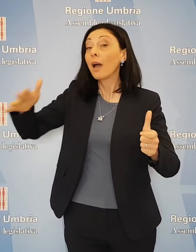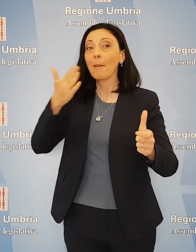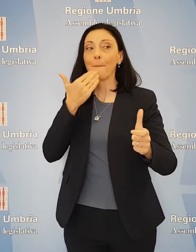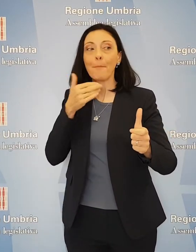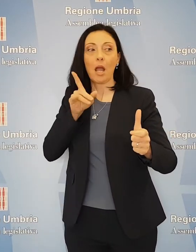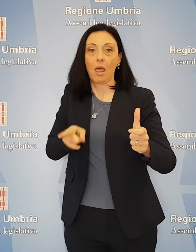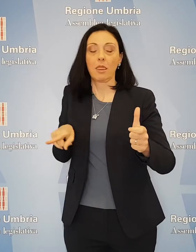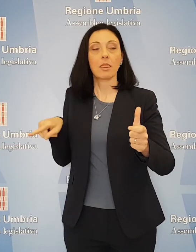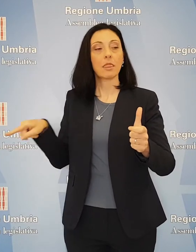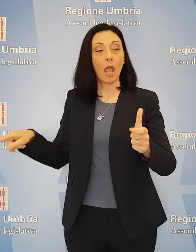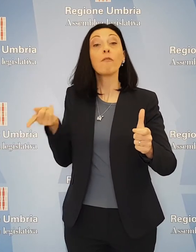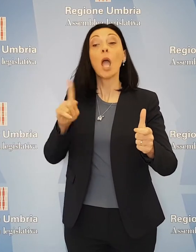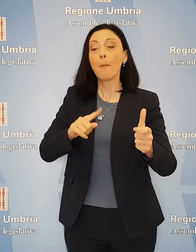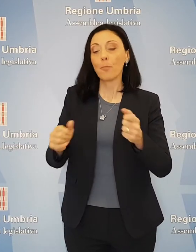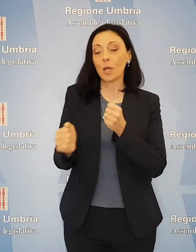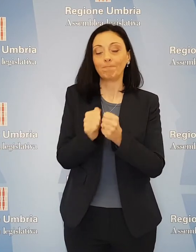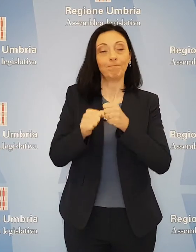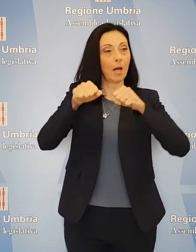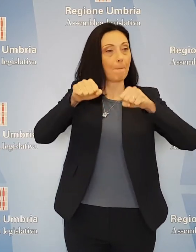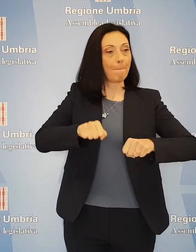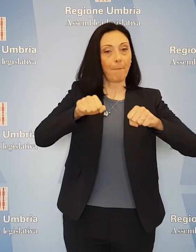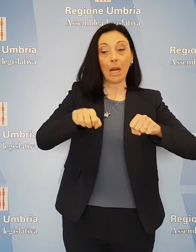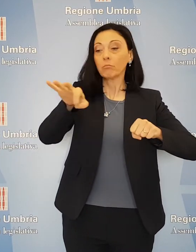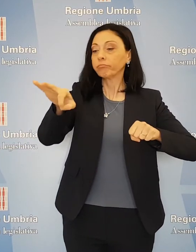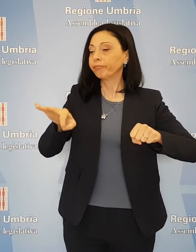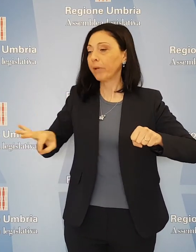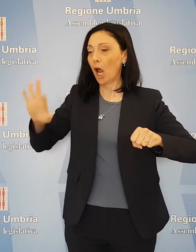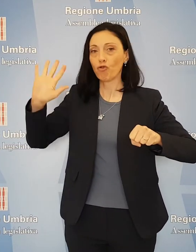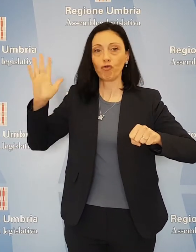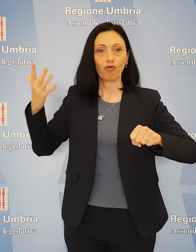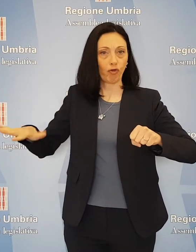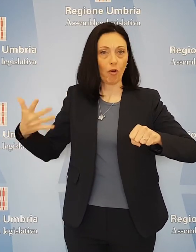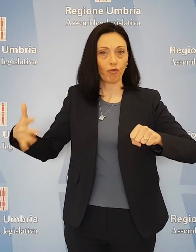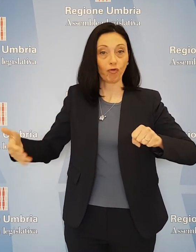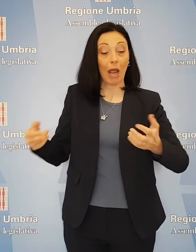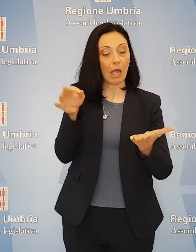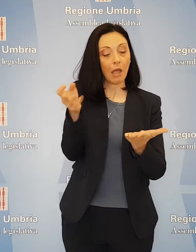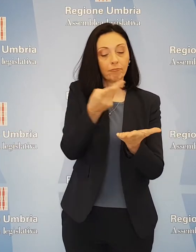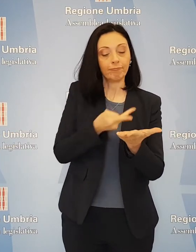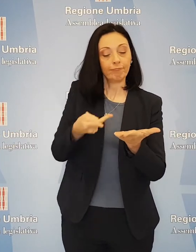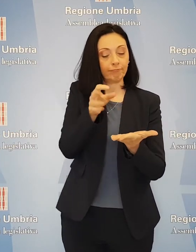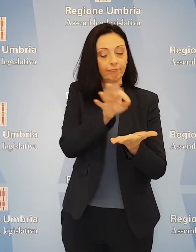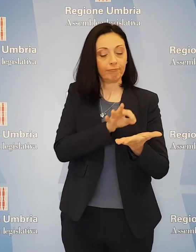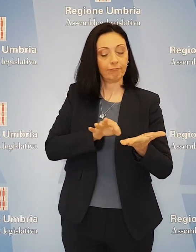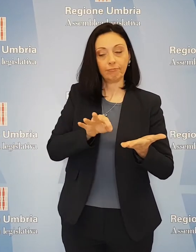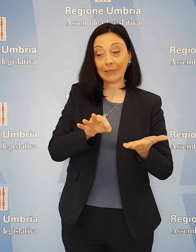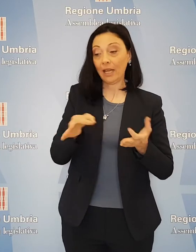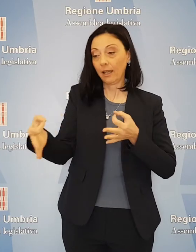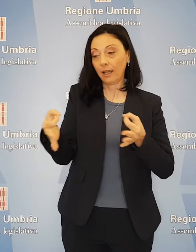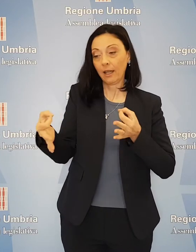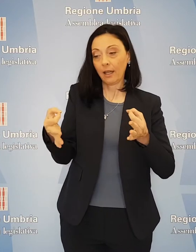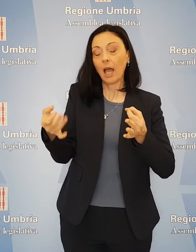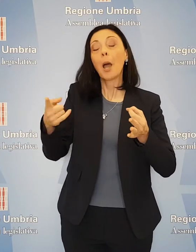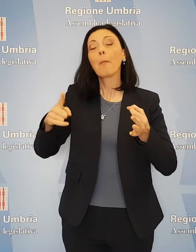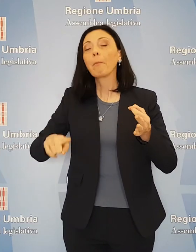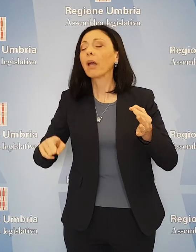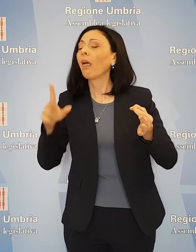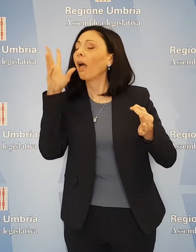scoperte anche con la mappatura dei defibrillatori esistenti sul territorio regionale al fine di individuare le eventuali